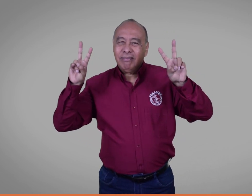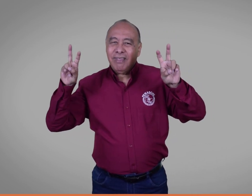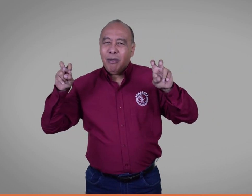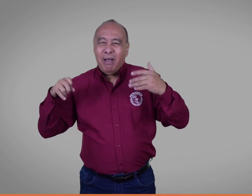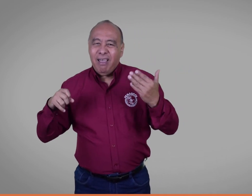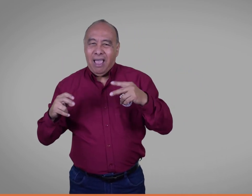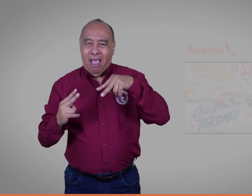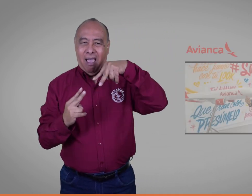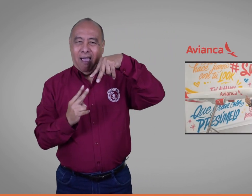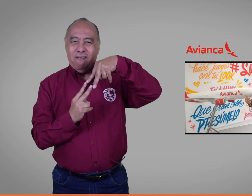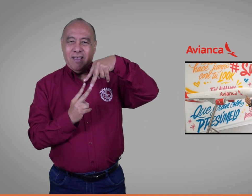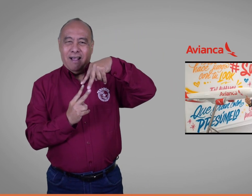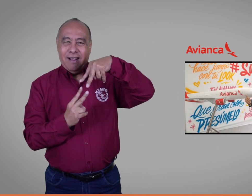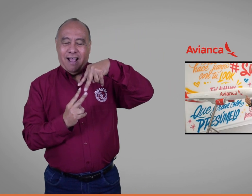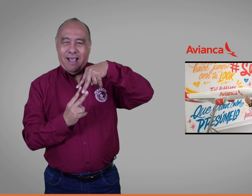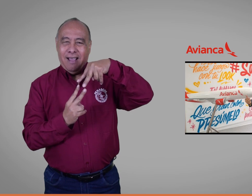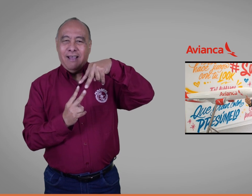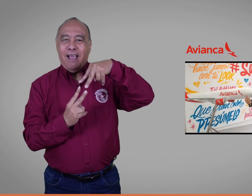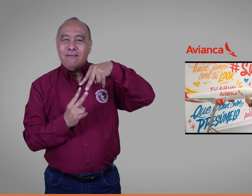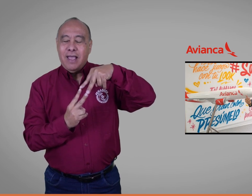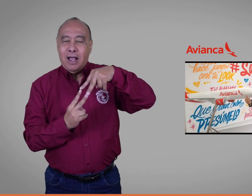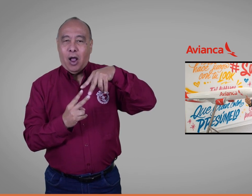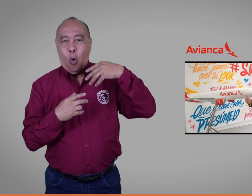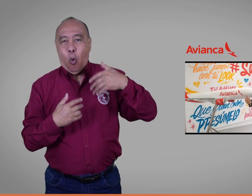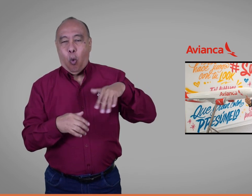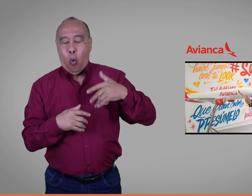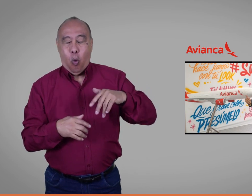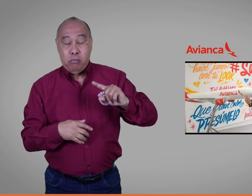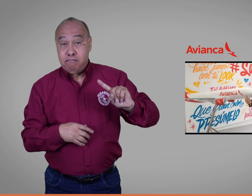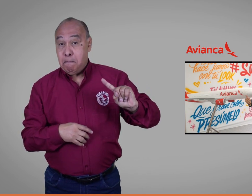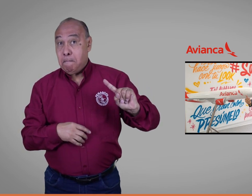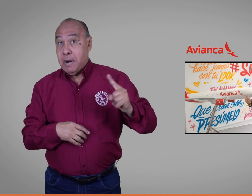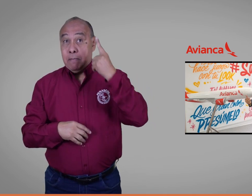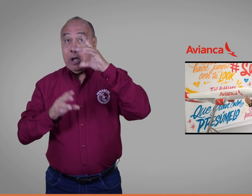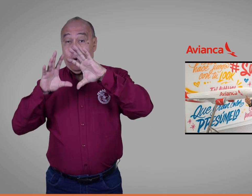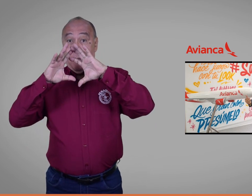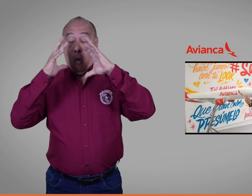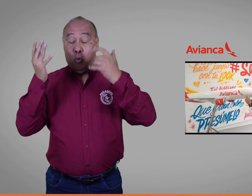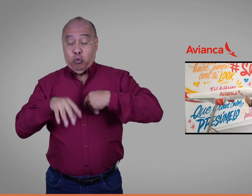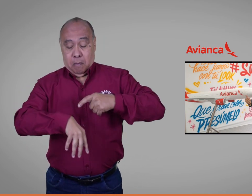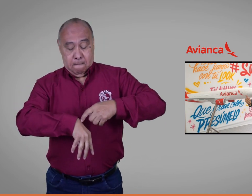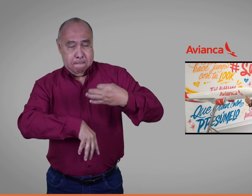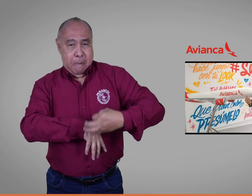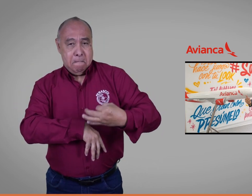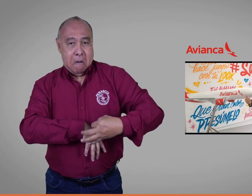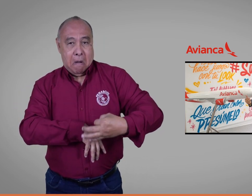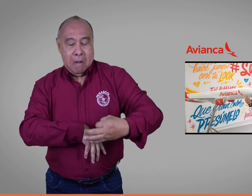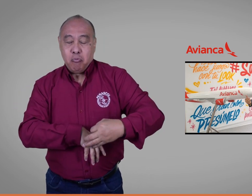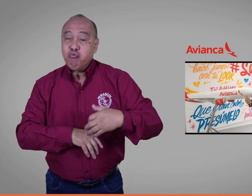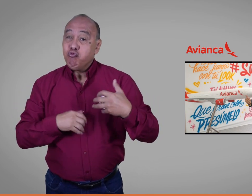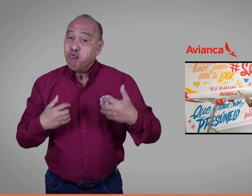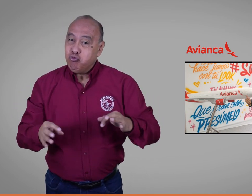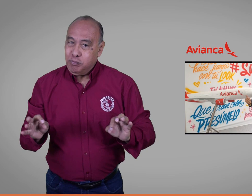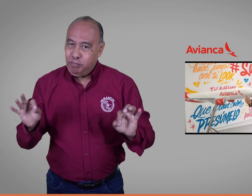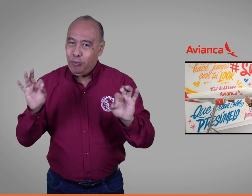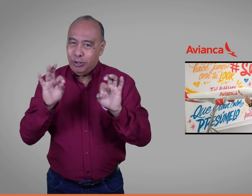reconocida como la más puntual en el mundo, lo cual fue muy importante. Pues en esa misma actividad,